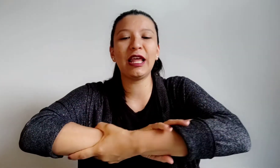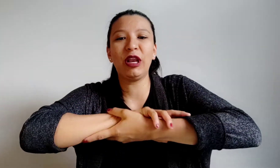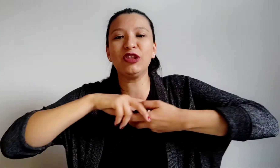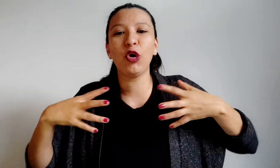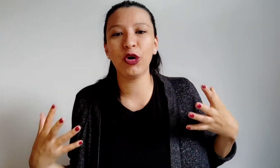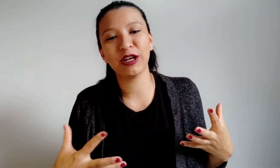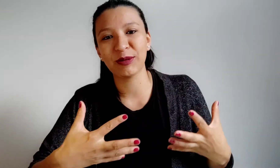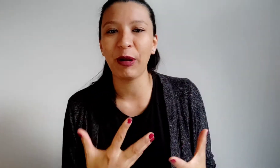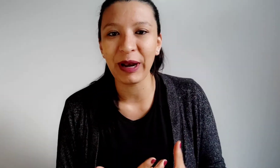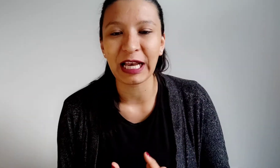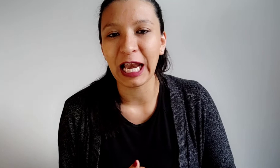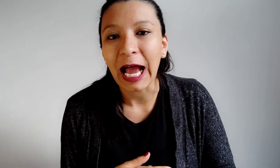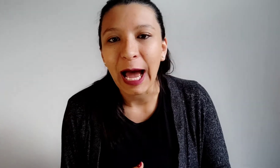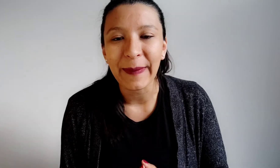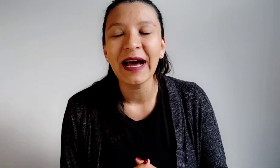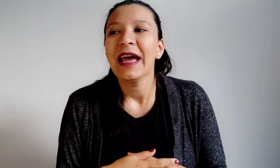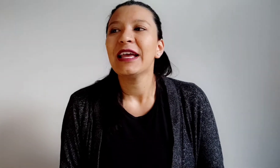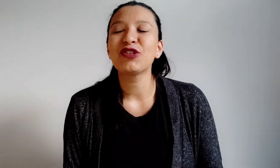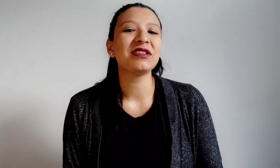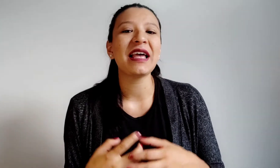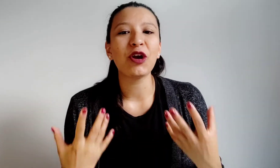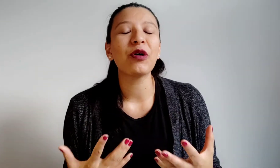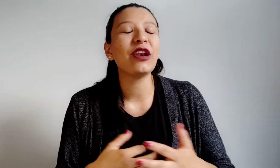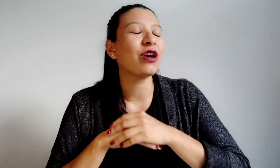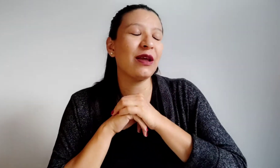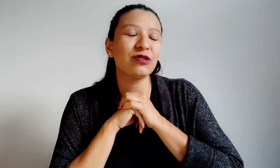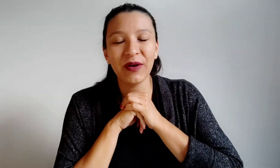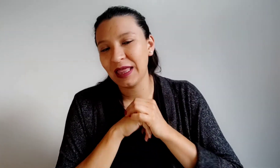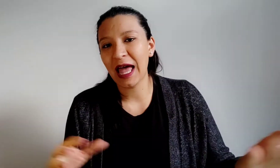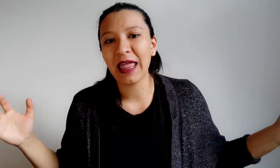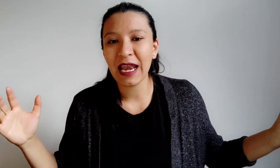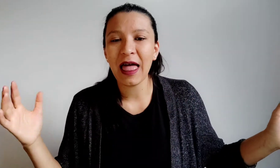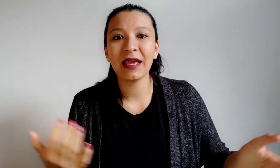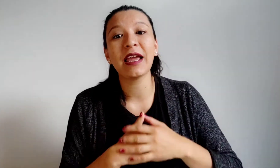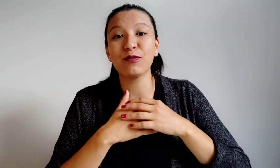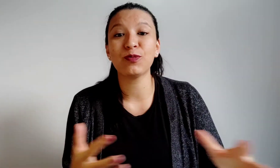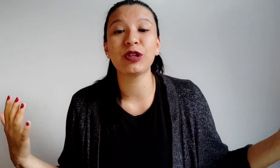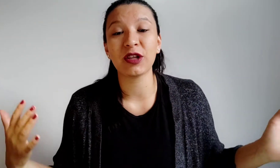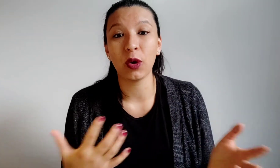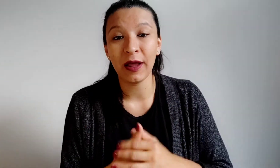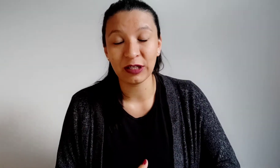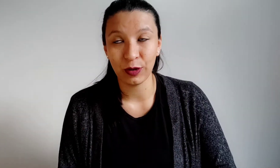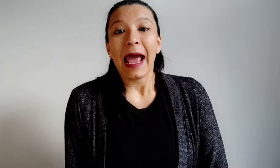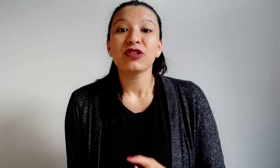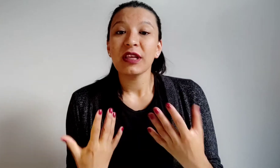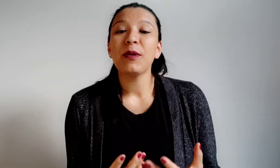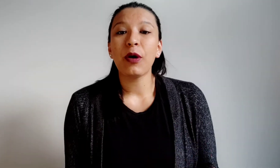le duele todo, que no se puede parar y en la cama, entonces ahí como que no queremos saber nada de nada y queremos botar toda la basura. Eso también puede